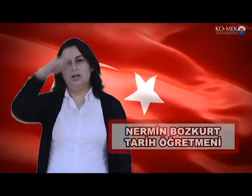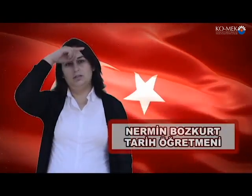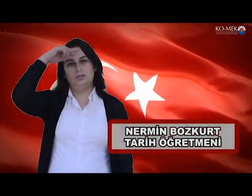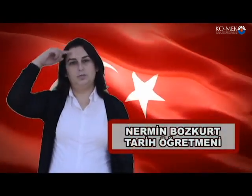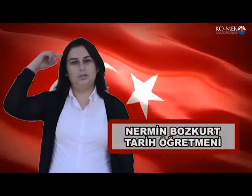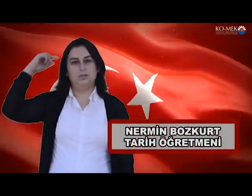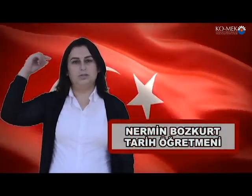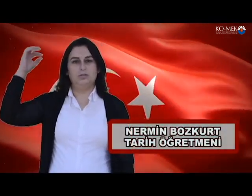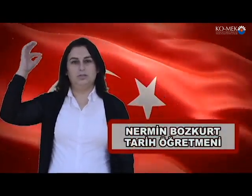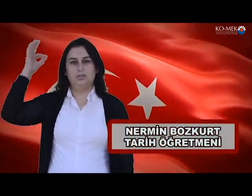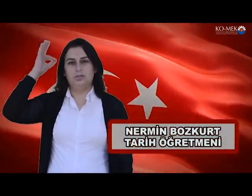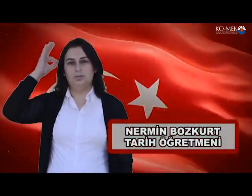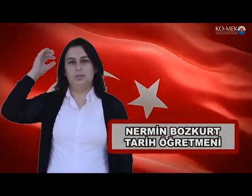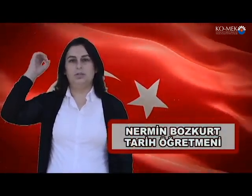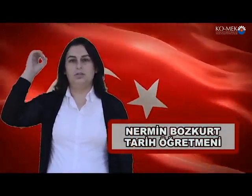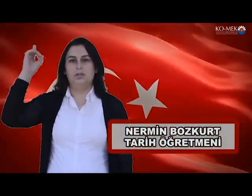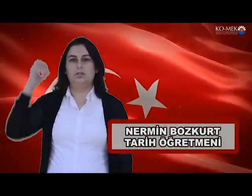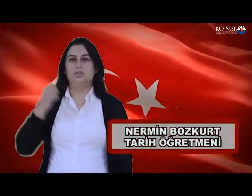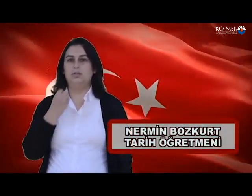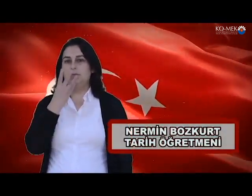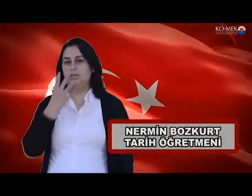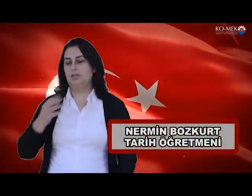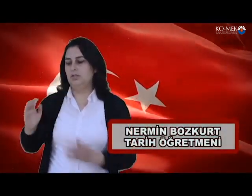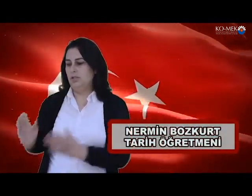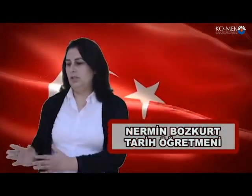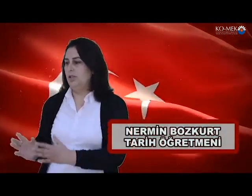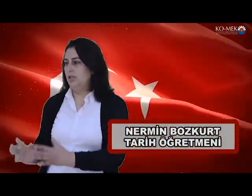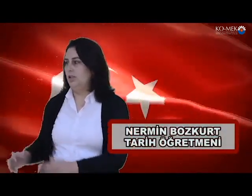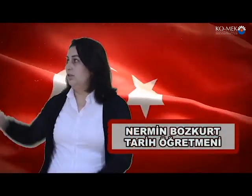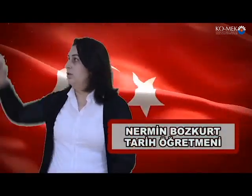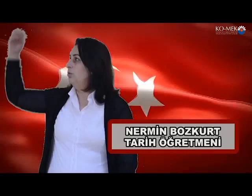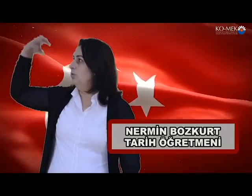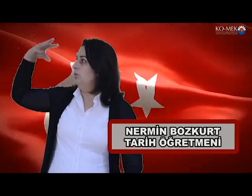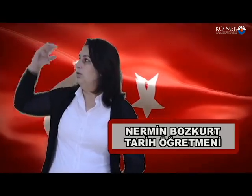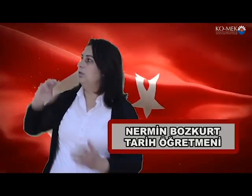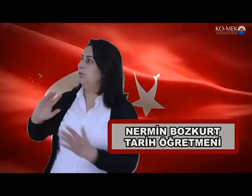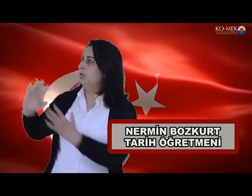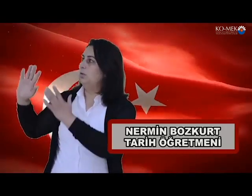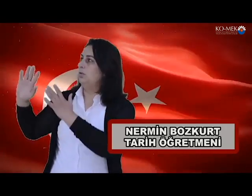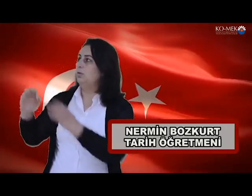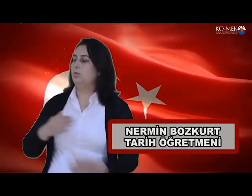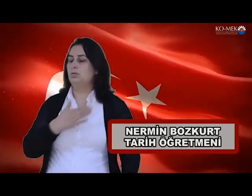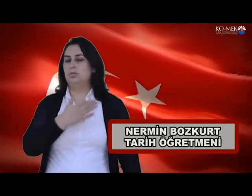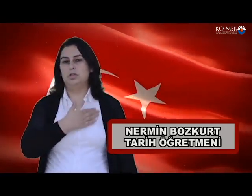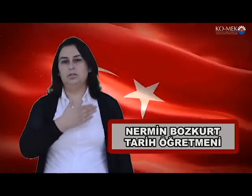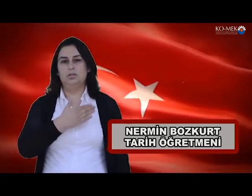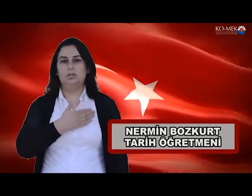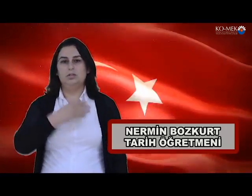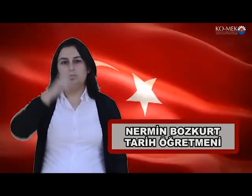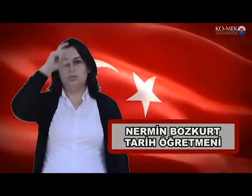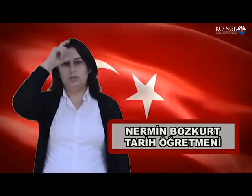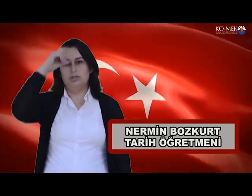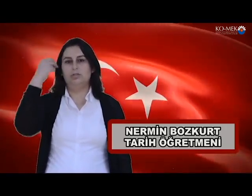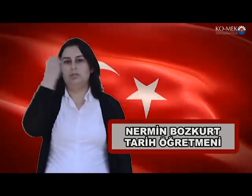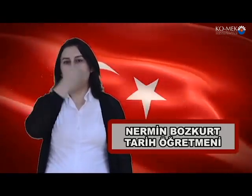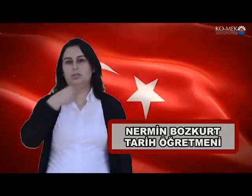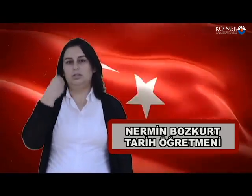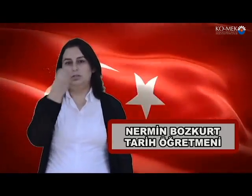Alnımızda bilgilerden bir çenek, Nura doğru can, Atatürk genciyiz.